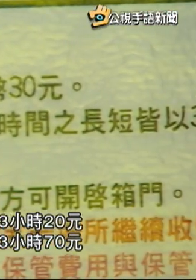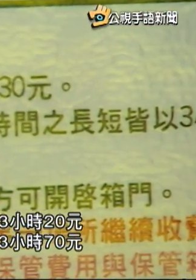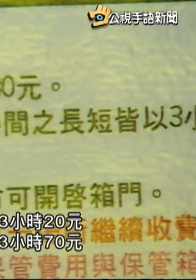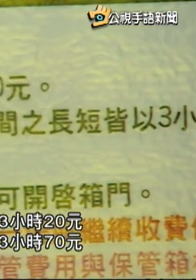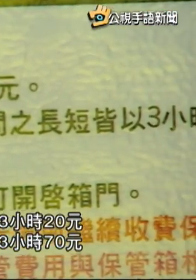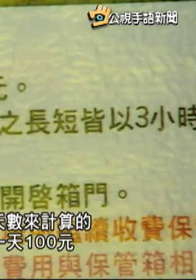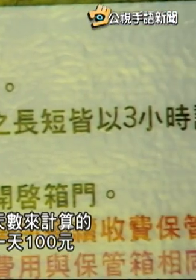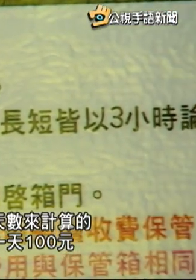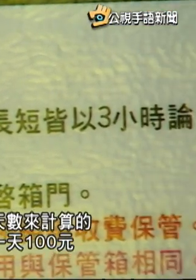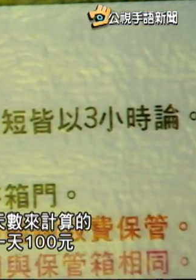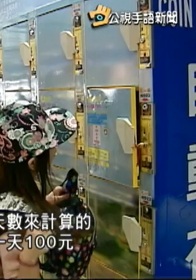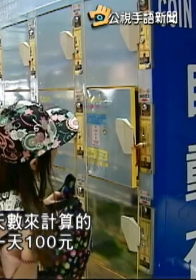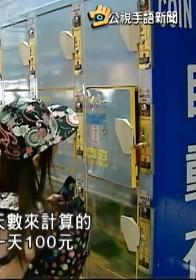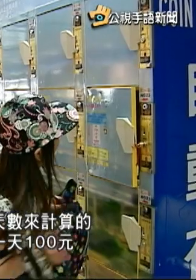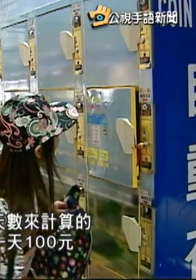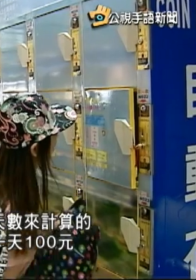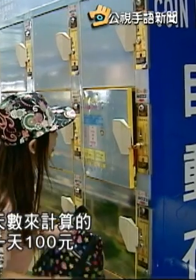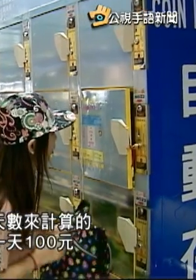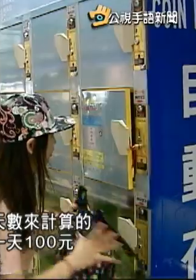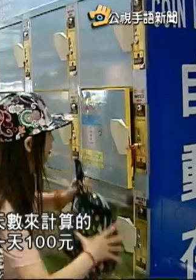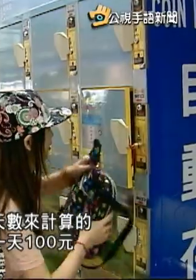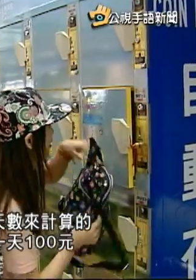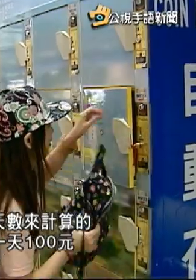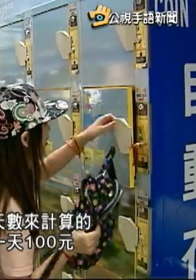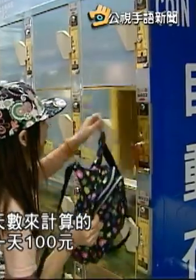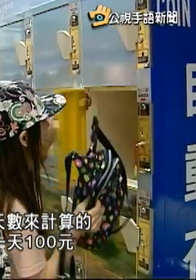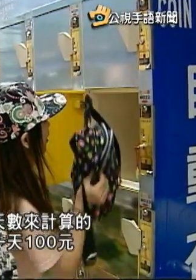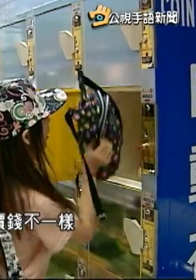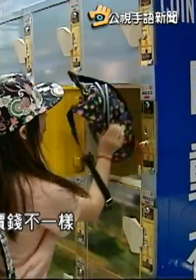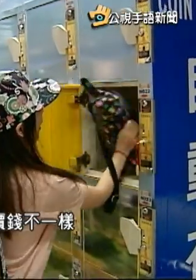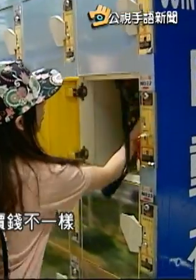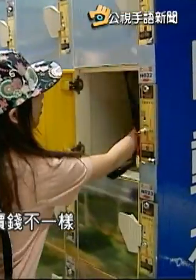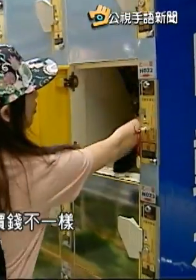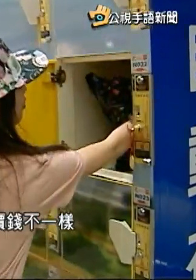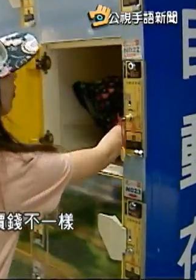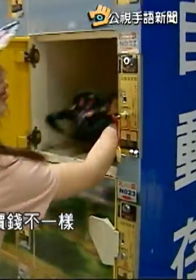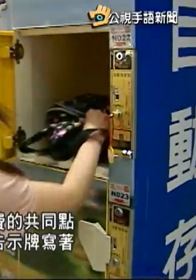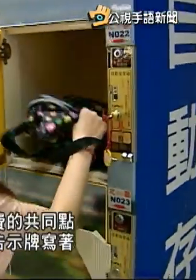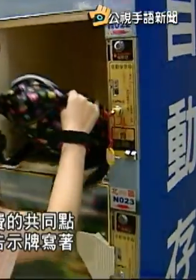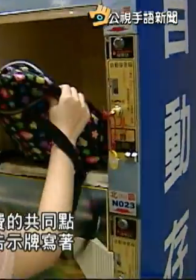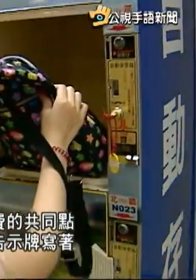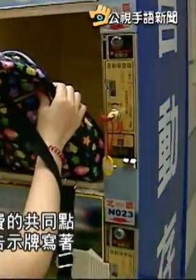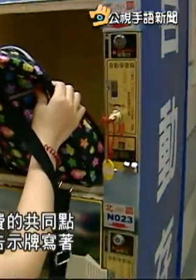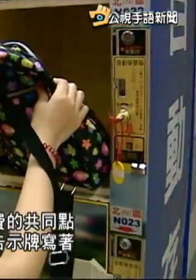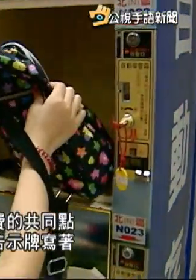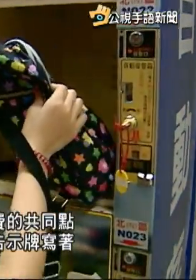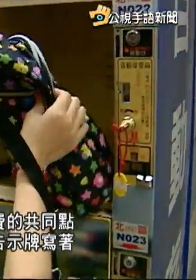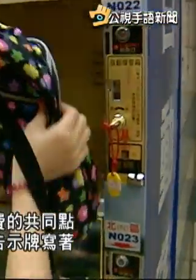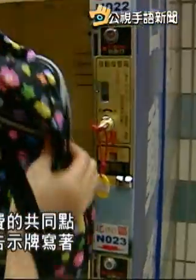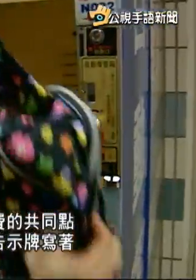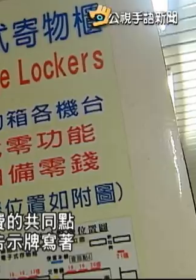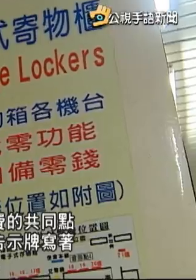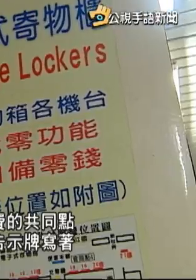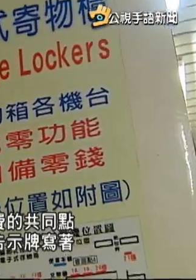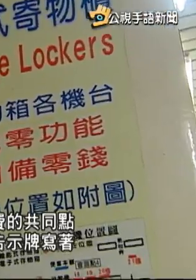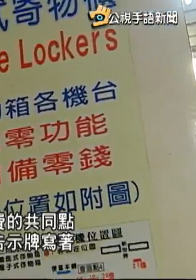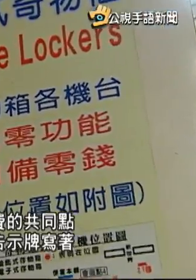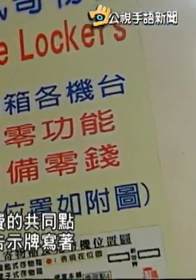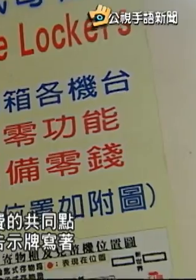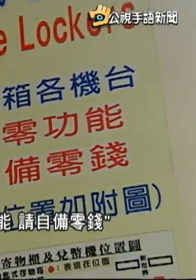元另外以天数来计算的则是一天一百元尽管价钱不一样但付费的共同点就是告示牌写着五